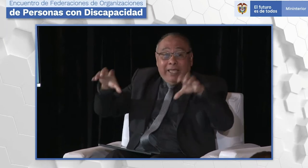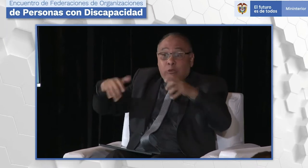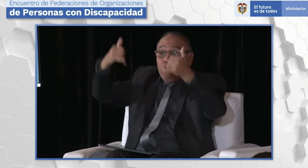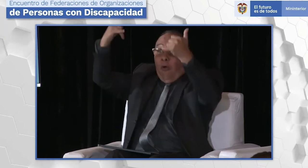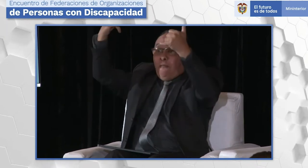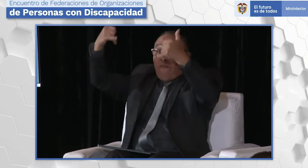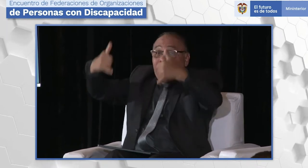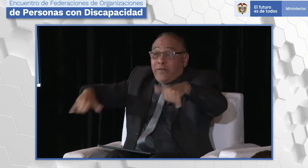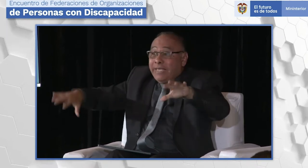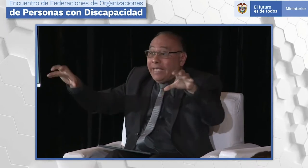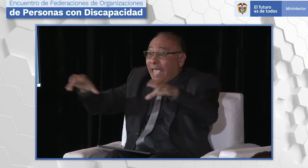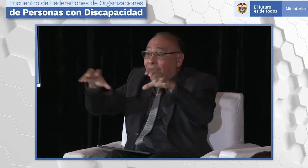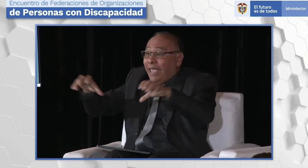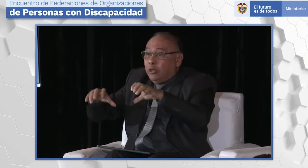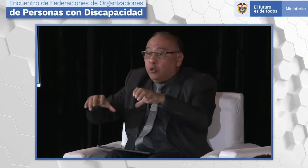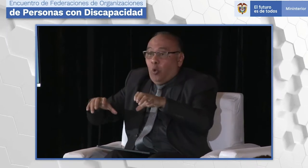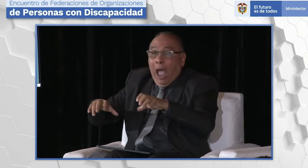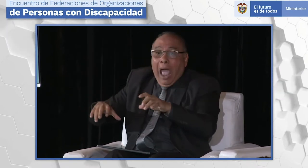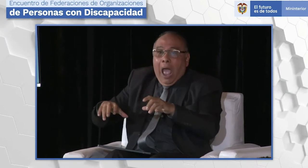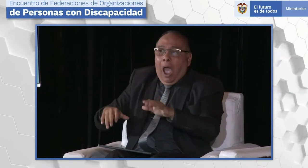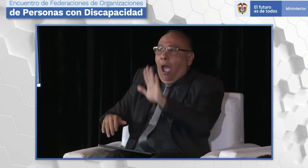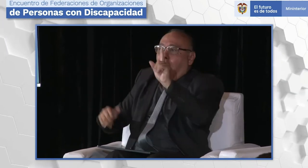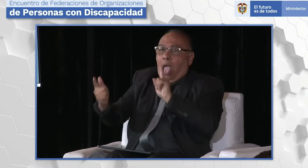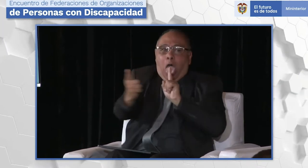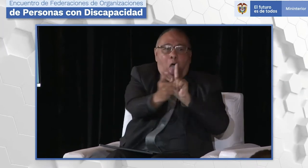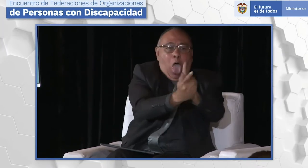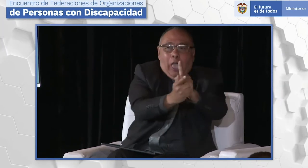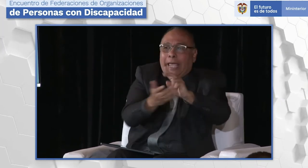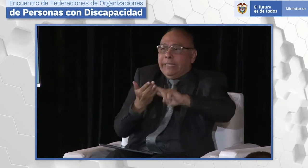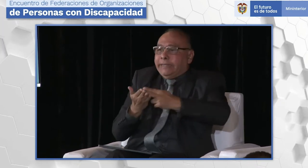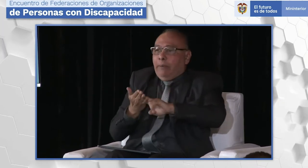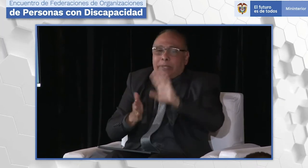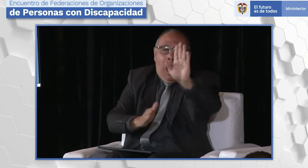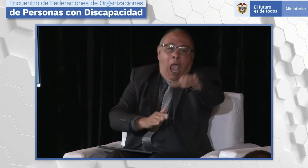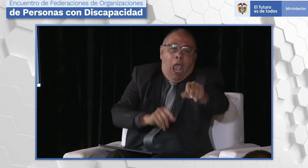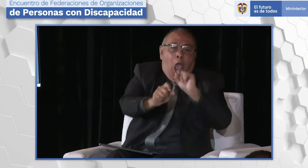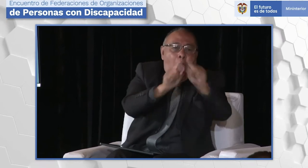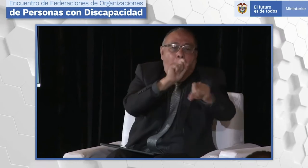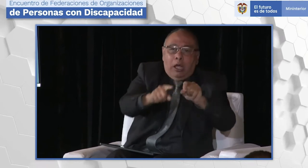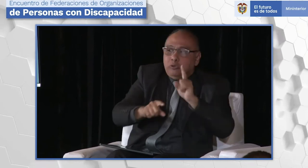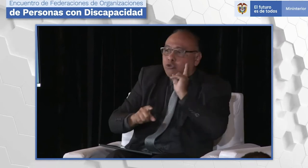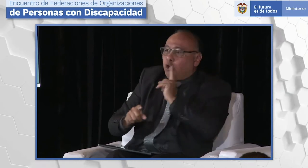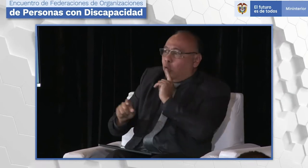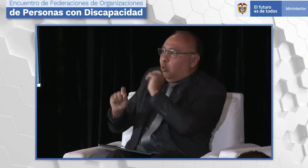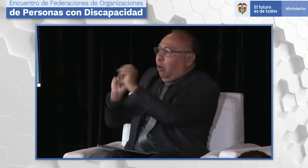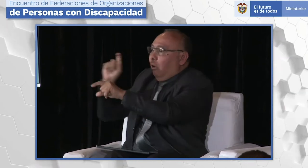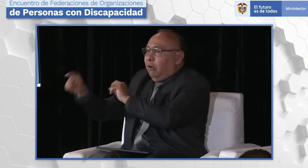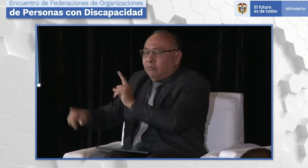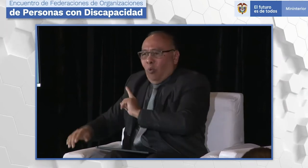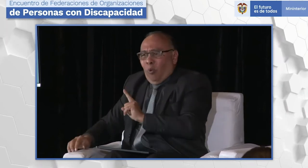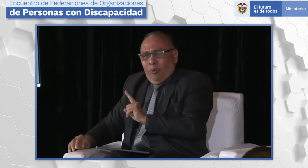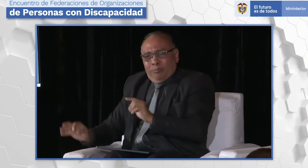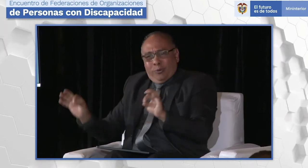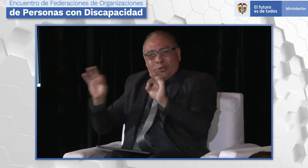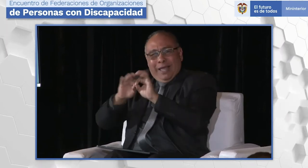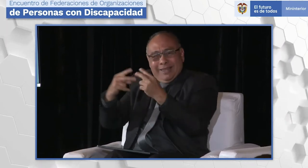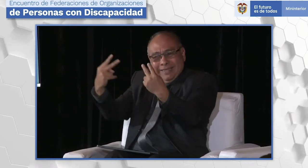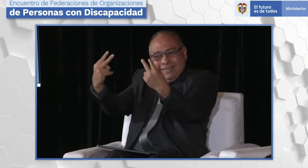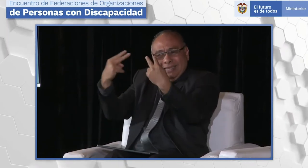¿Por qué las personas con discapacidad no fuimos visibles en ese momento? Cuando finalizó el evento, o normalmente cuando finaliza un evento, las personas